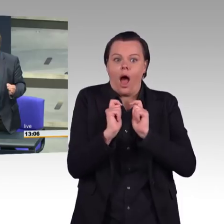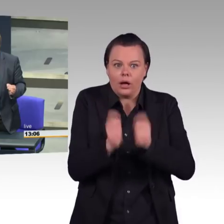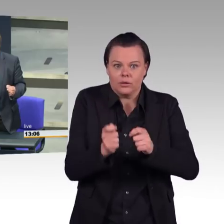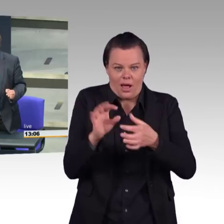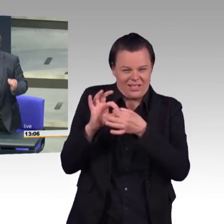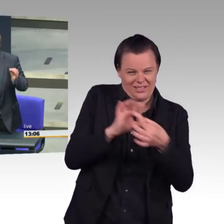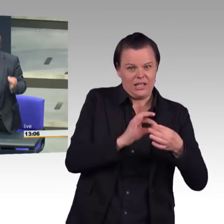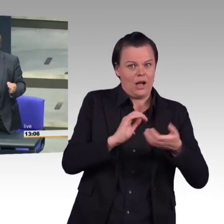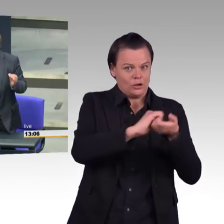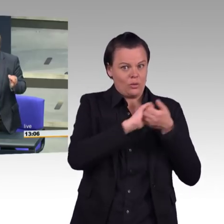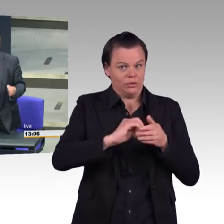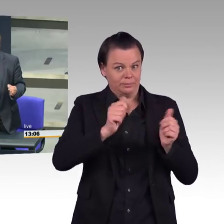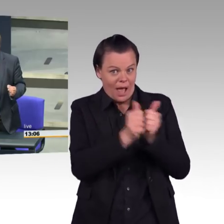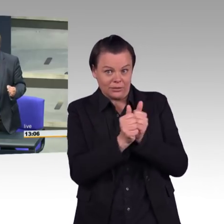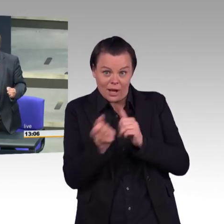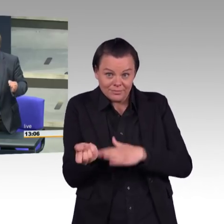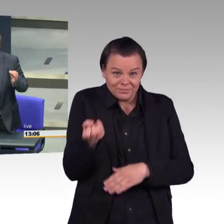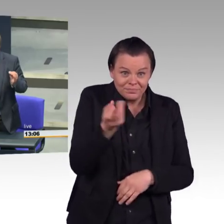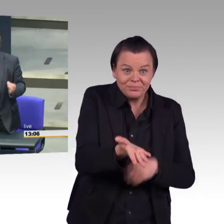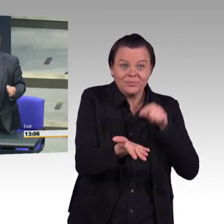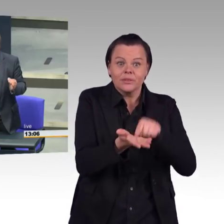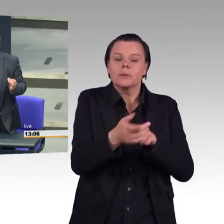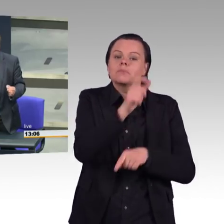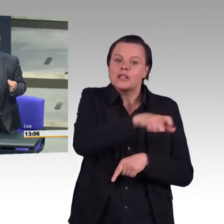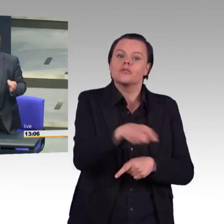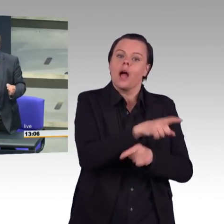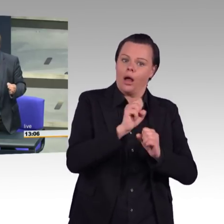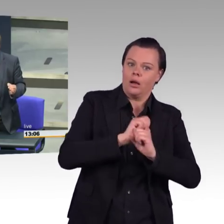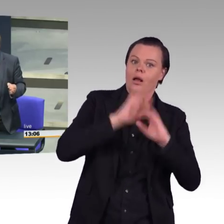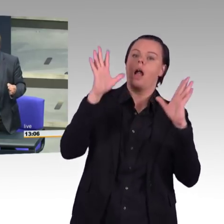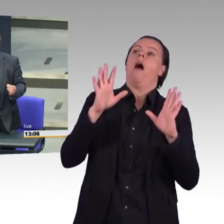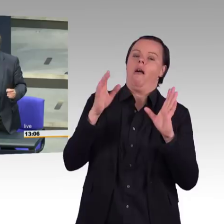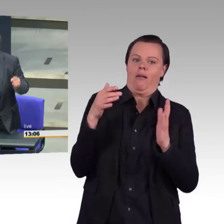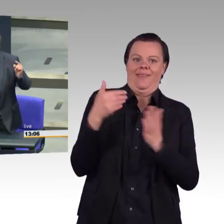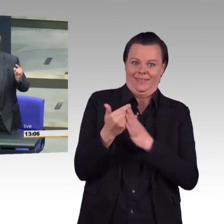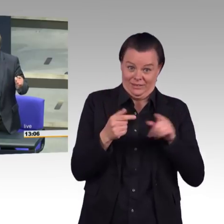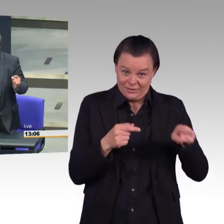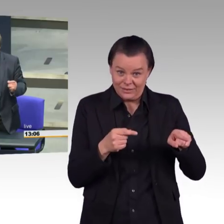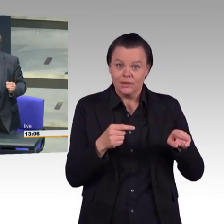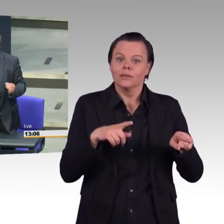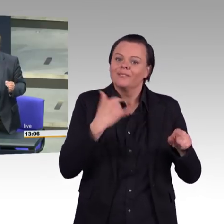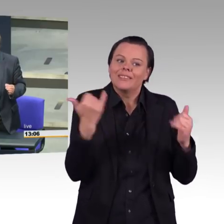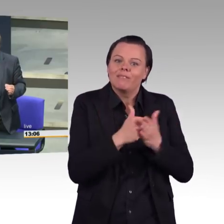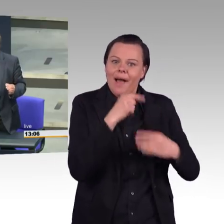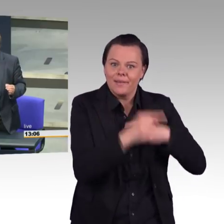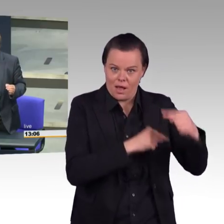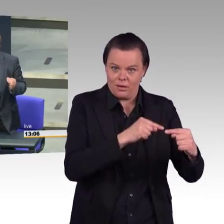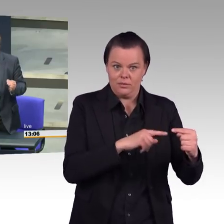Sie jetzt hier, wann werden Sie einen Beschluss im Deutschen Bundestag herbeiführen, dass das Ergebnis dieser Kohlekommission